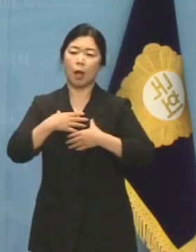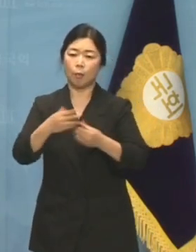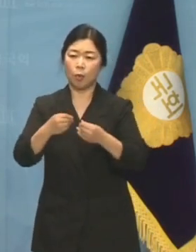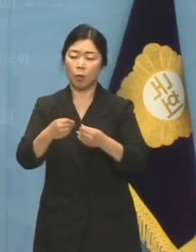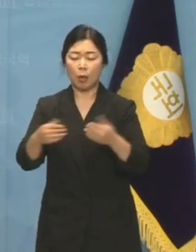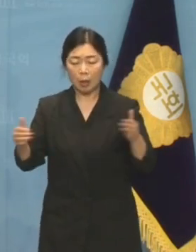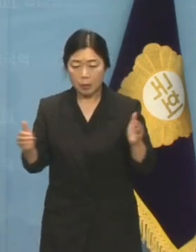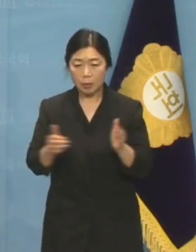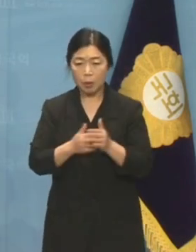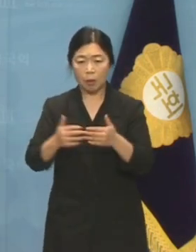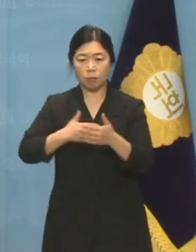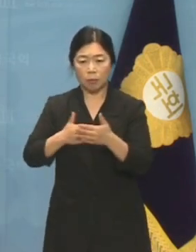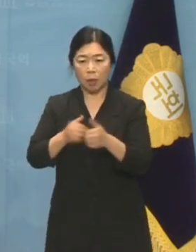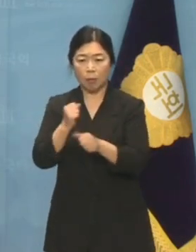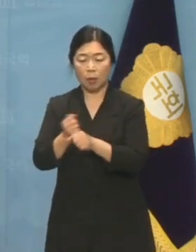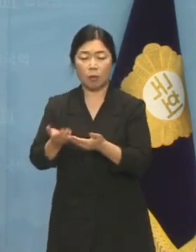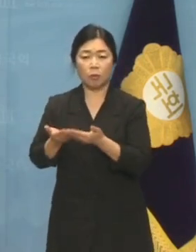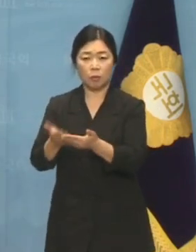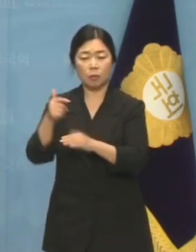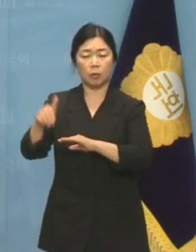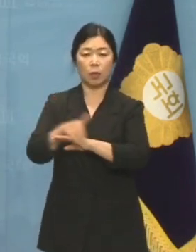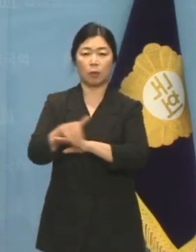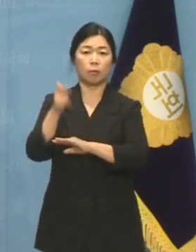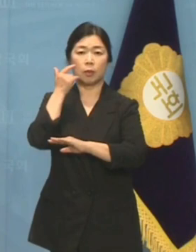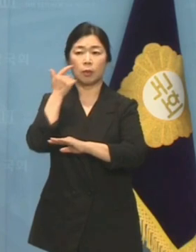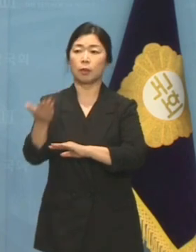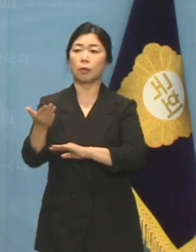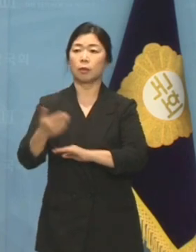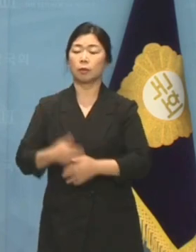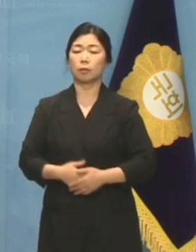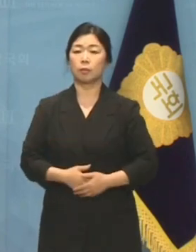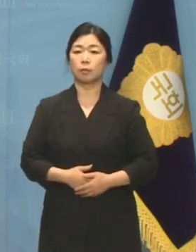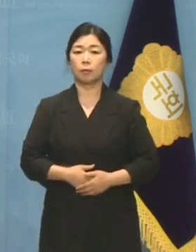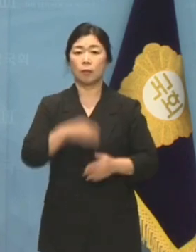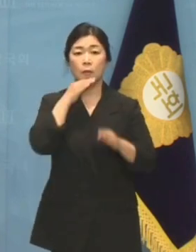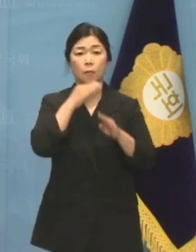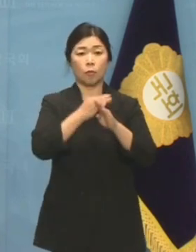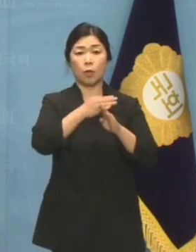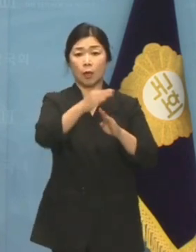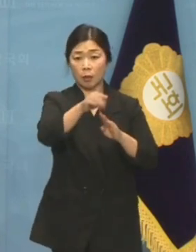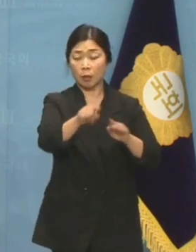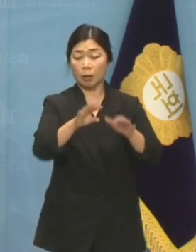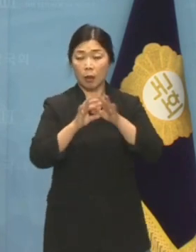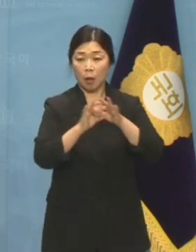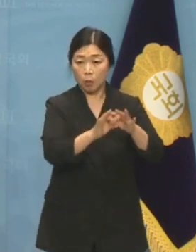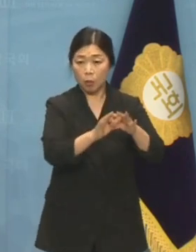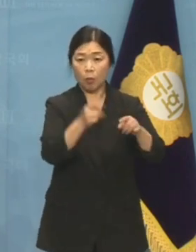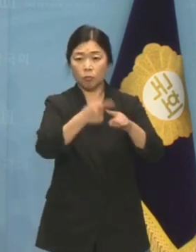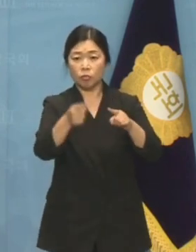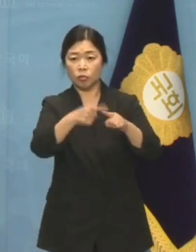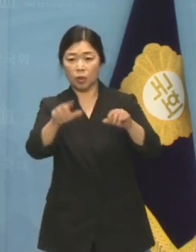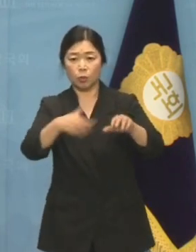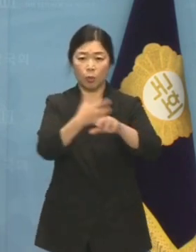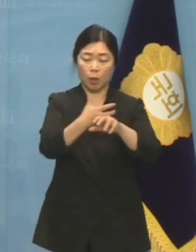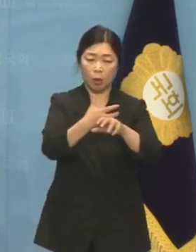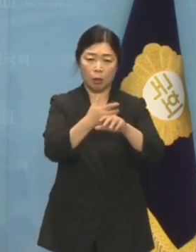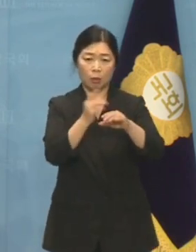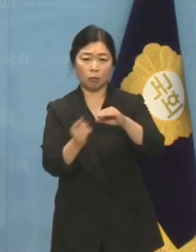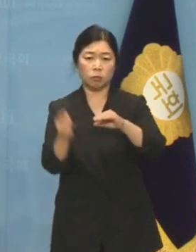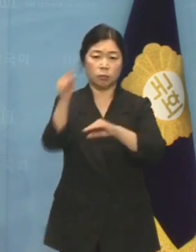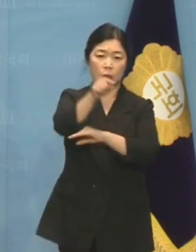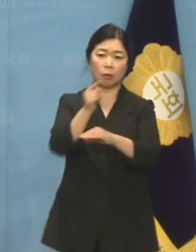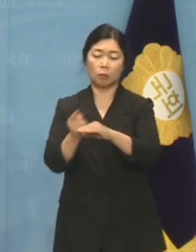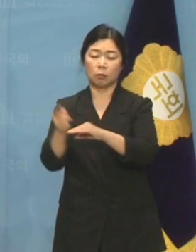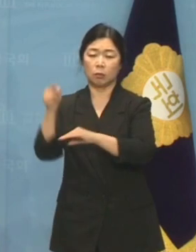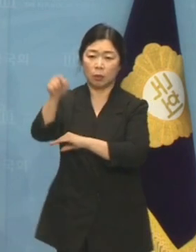불안하게 하려는 것입니까? 북한이 연일 무력 도발로 안보 불안을